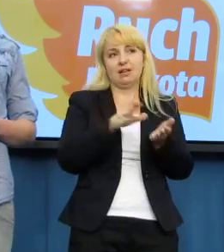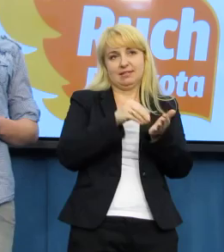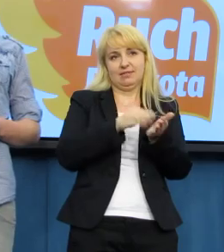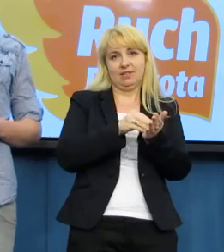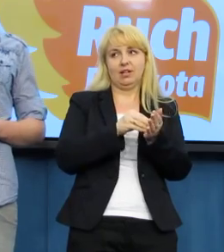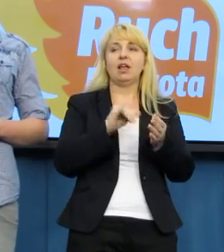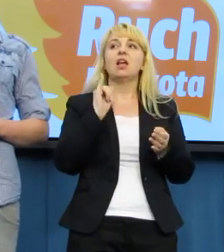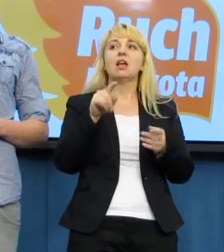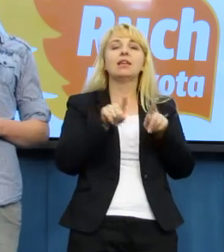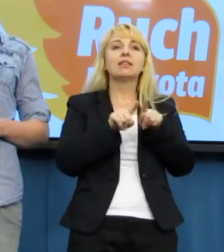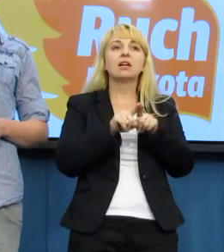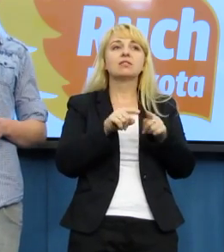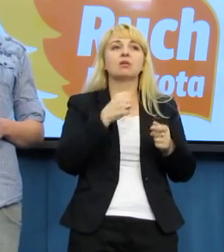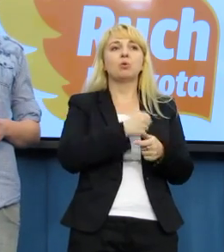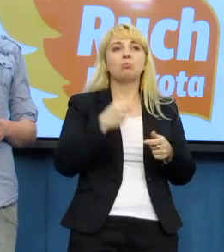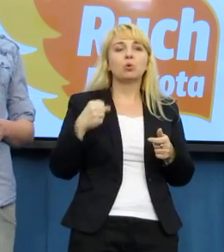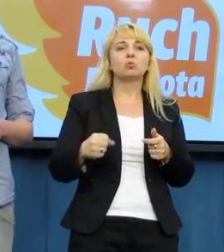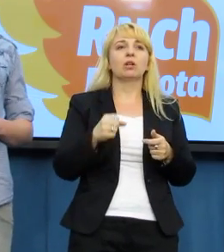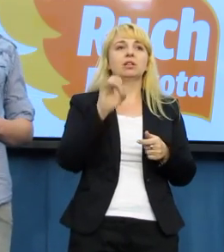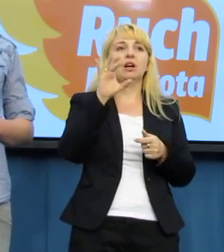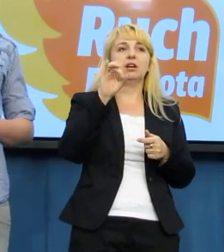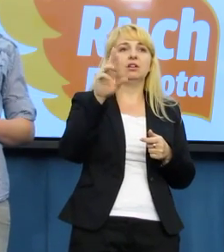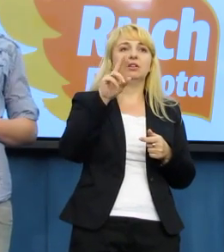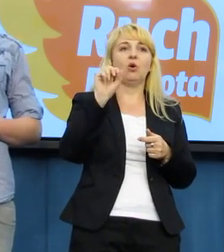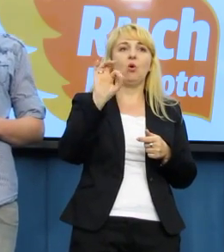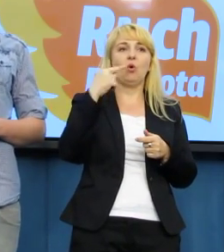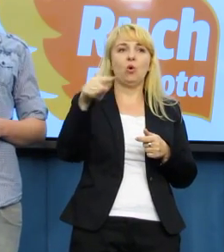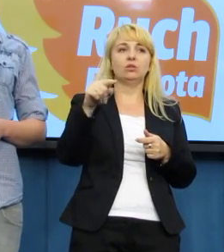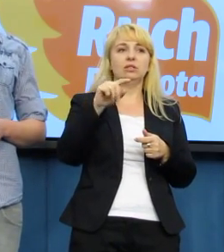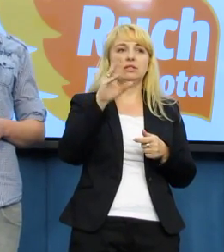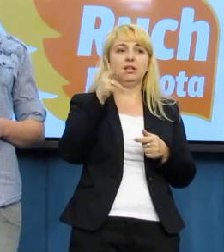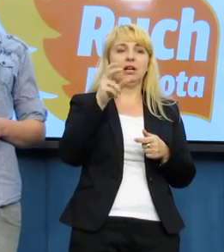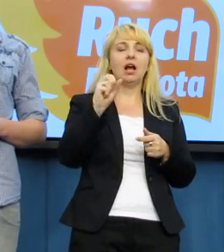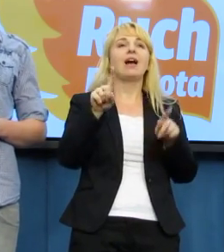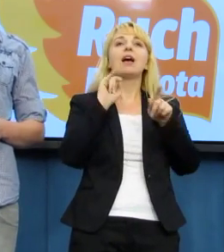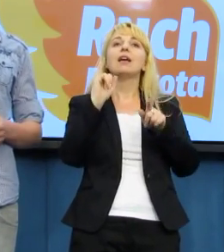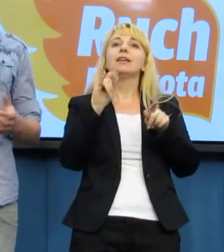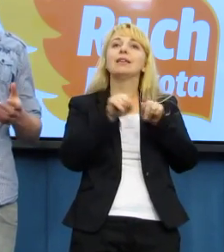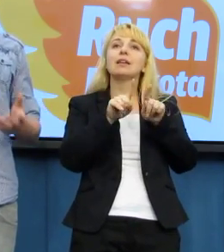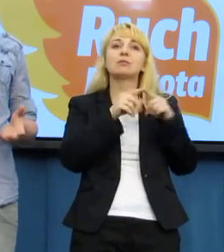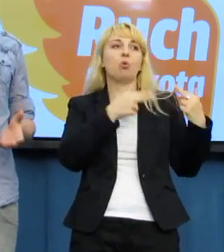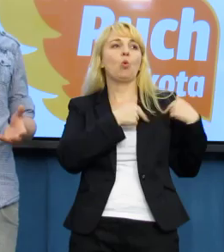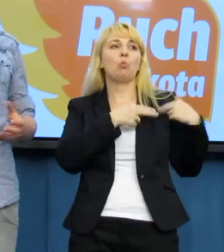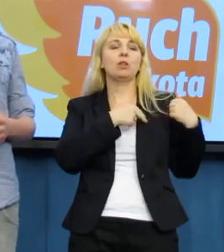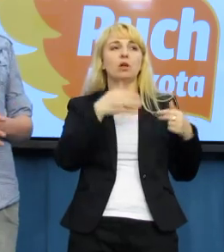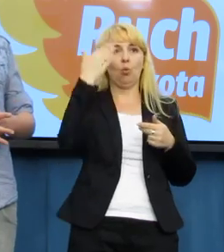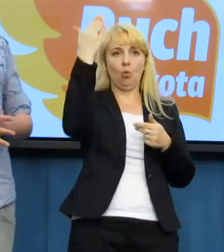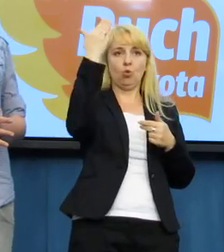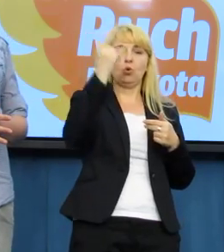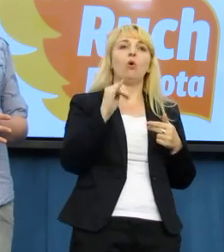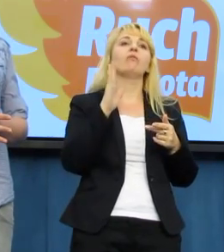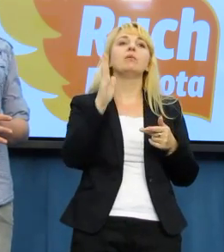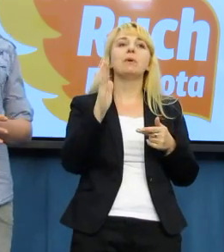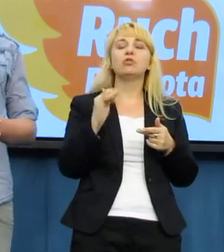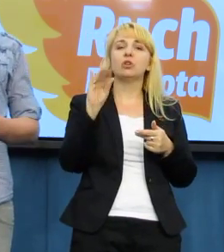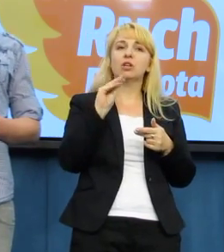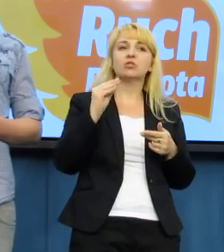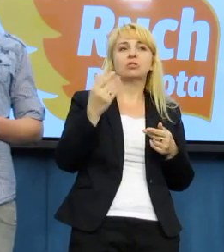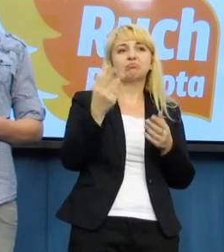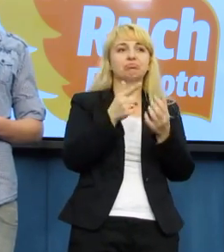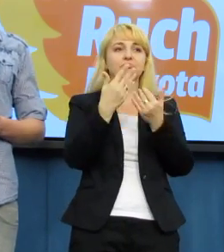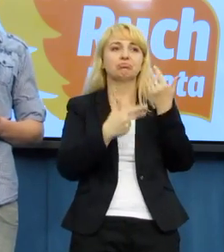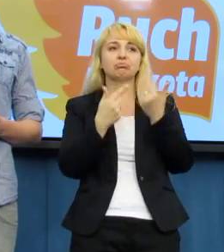Na pewno będzie z też posłanka Anna Grodzka, ale to nie tylko, bo w Komitecie Honorowym, który wspiera Parady Równości jest kilkadziesiąt już właściwie osób, które